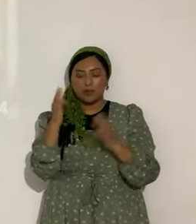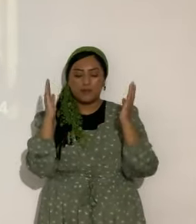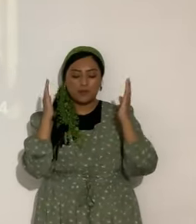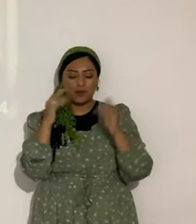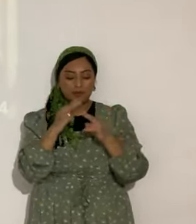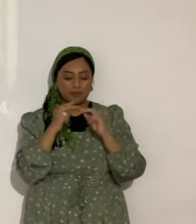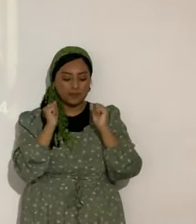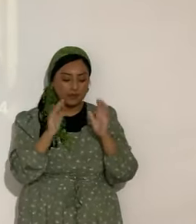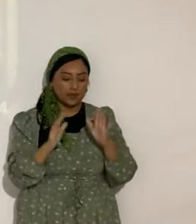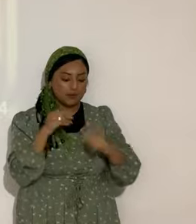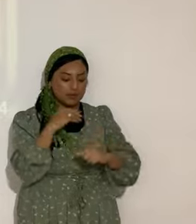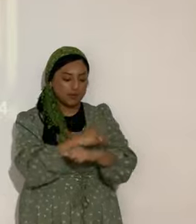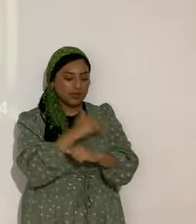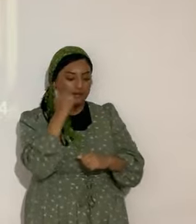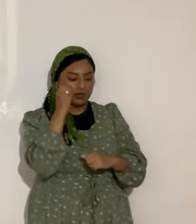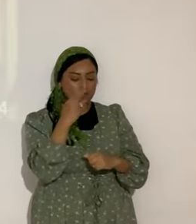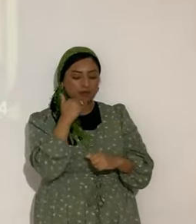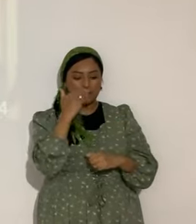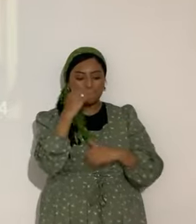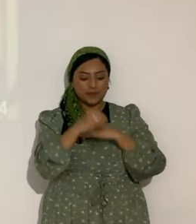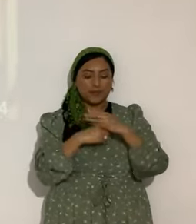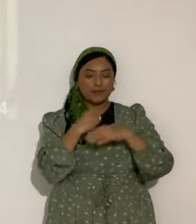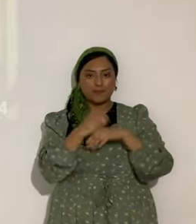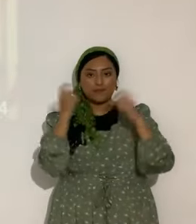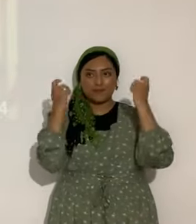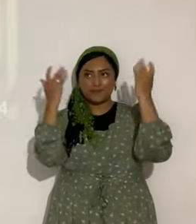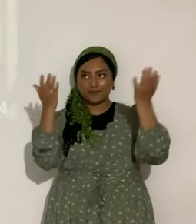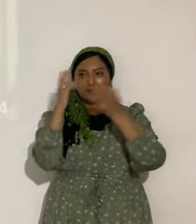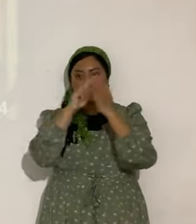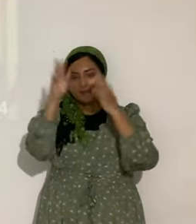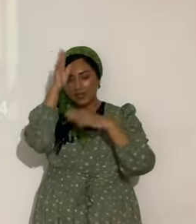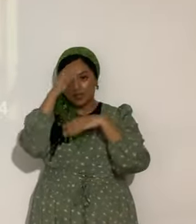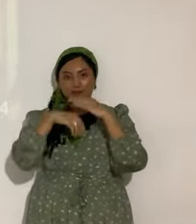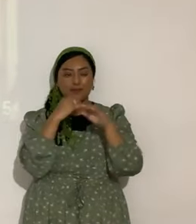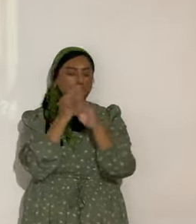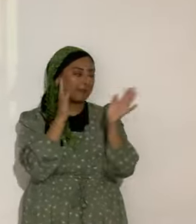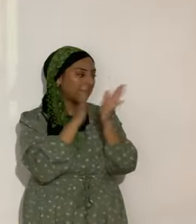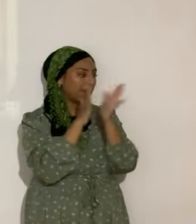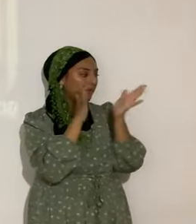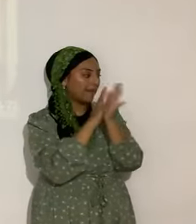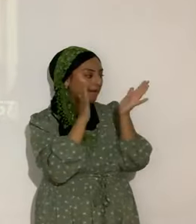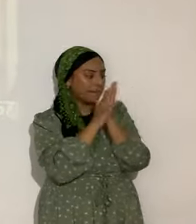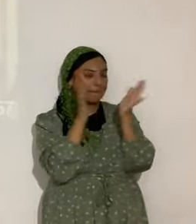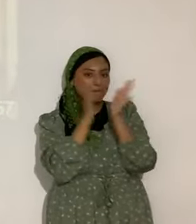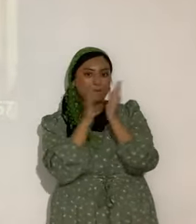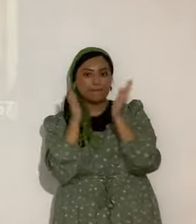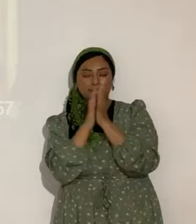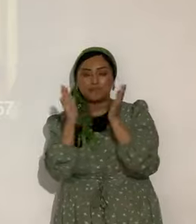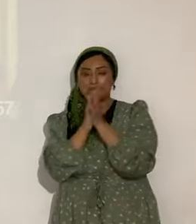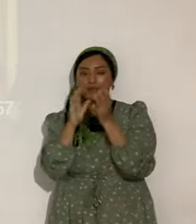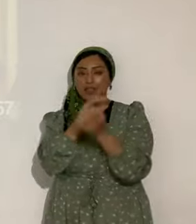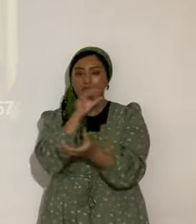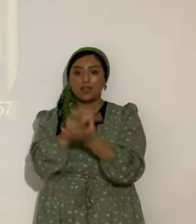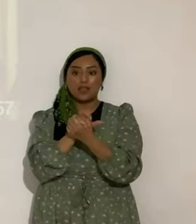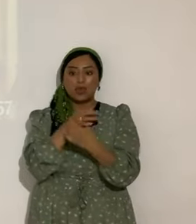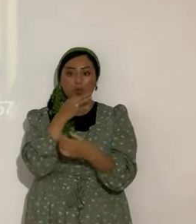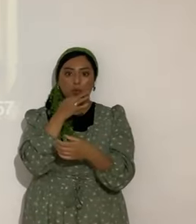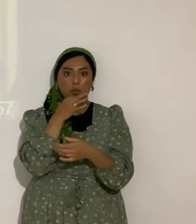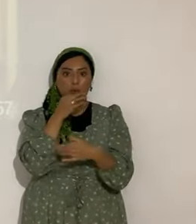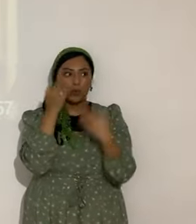el nombre bendito de Yeshua Mashiach. Amen, beumen. Exaltemos al Eterno, amados, alguien. Aleluya. Y la boda se aproxima. No sabemos cuándo